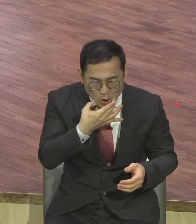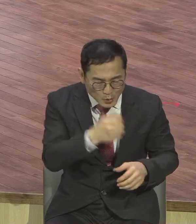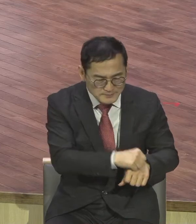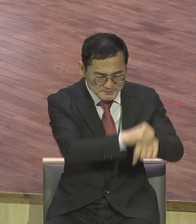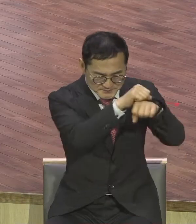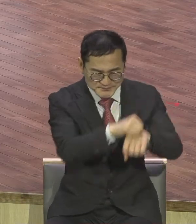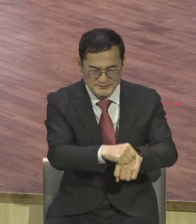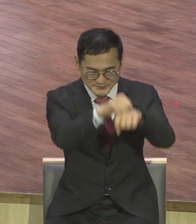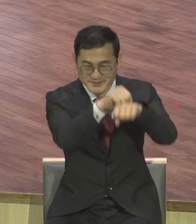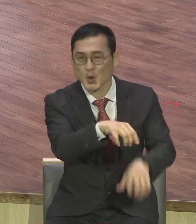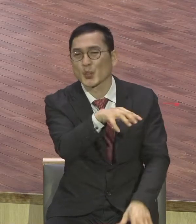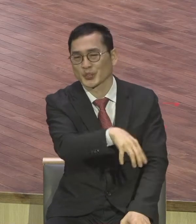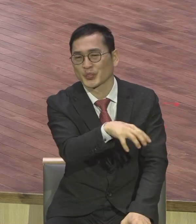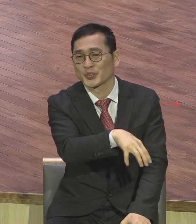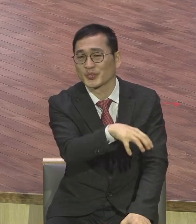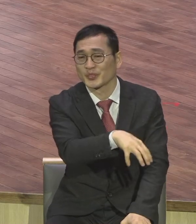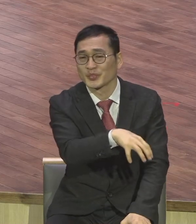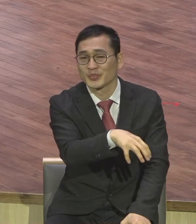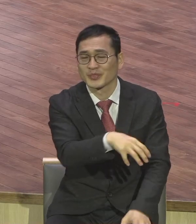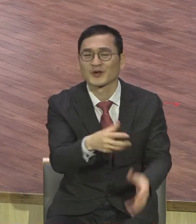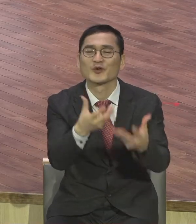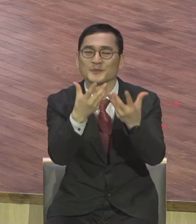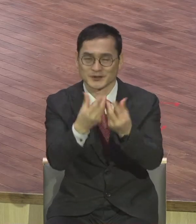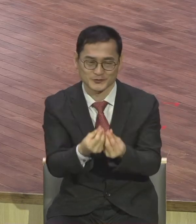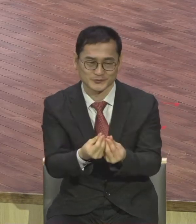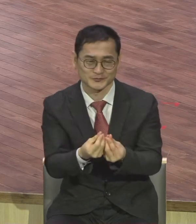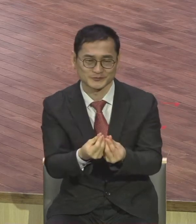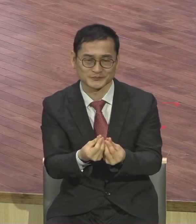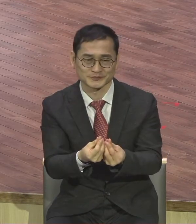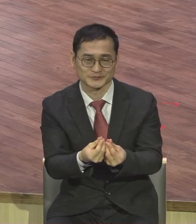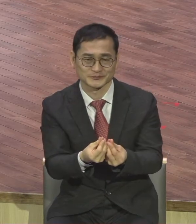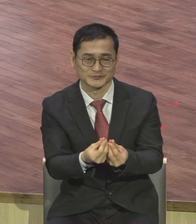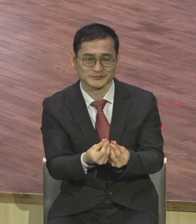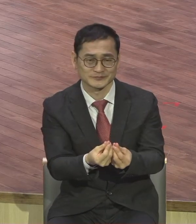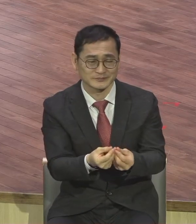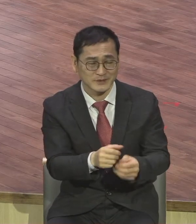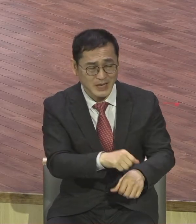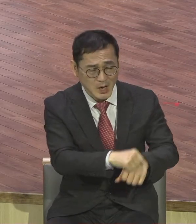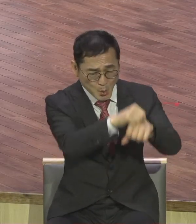있는 새것과 옛것을 내오는 제자 주인